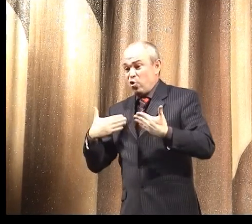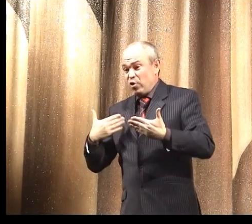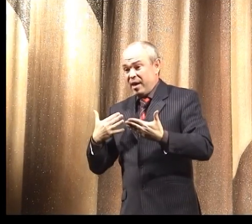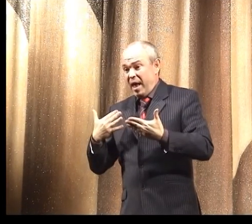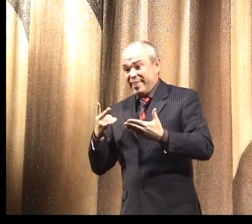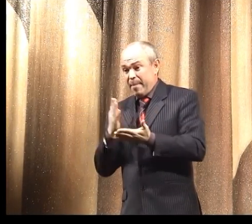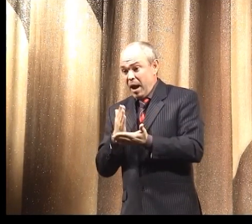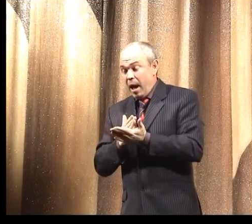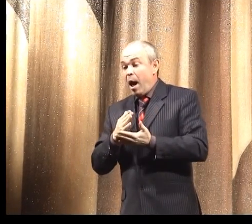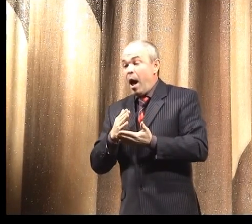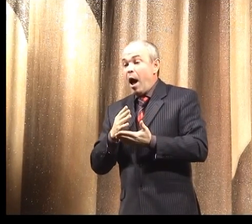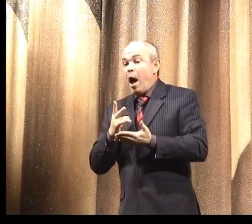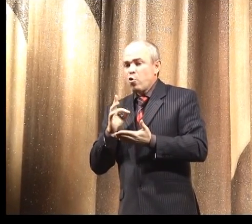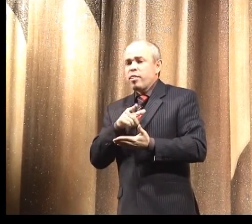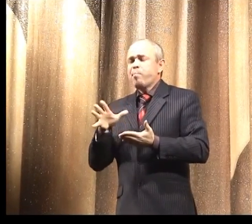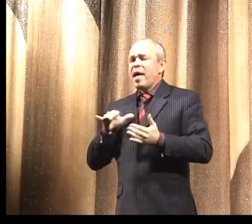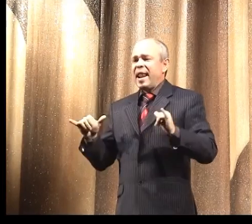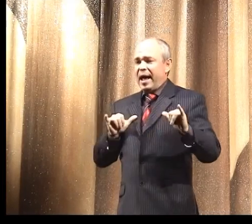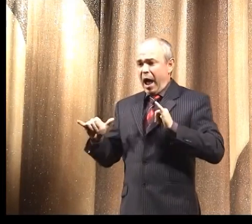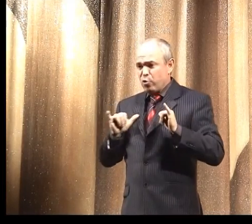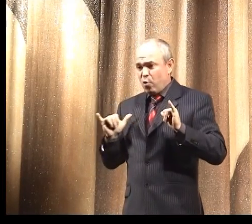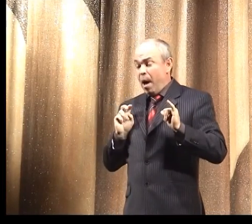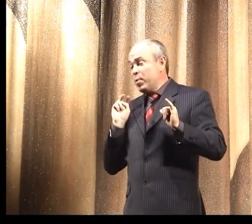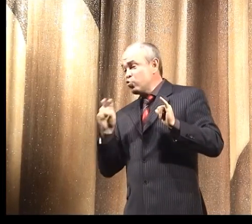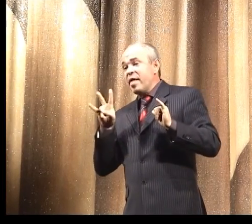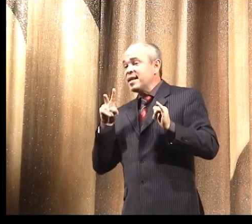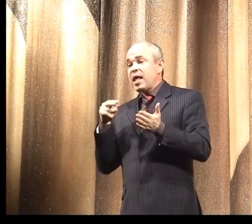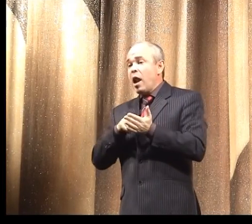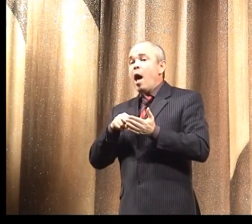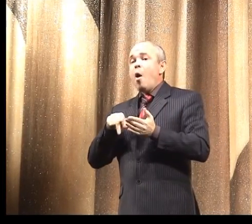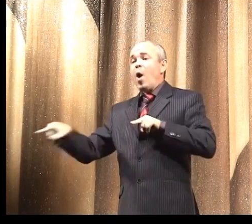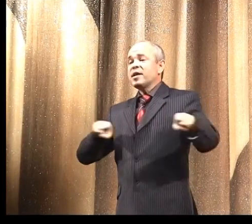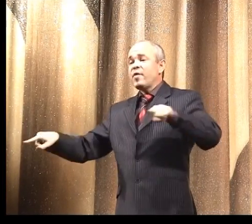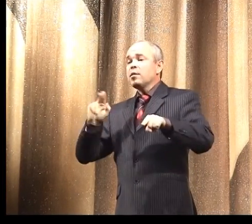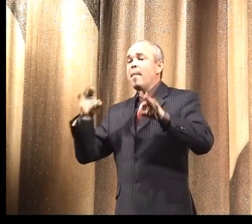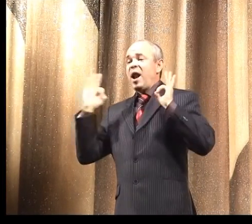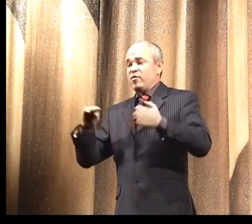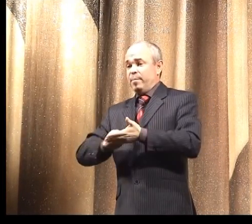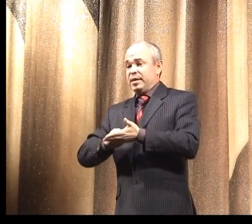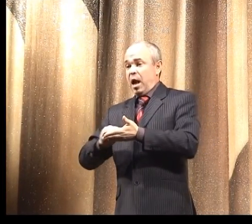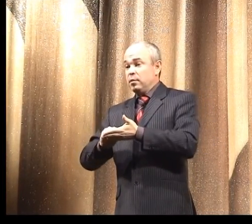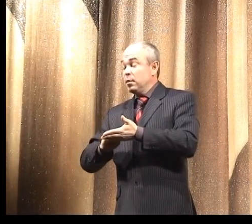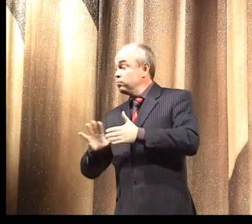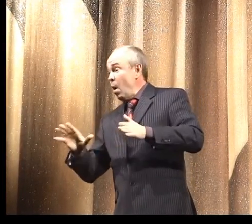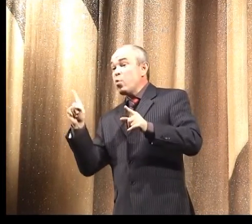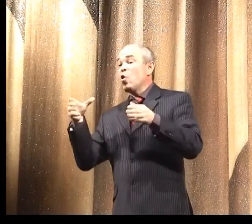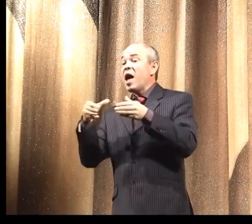Ну, к журналистике она не имела никакого отношения. Она была очень тактично. Пришла и не стала указывать правильно тому, что